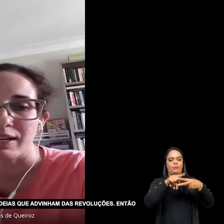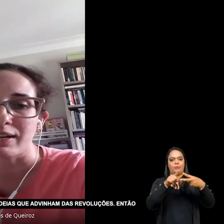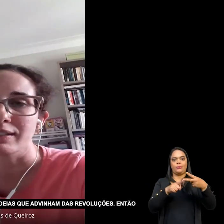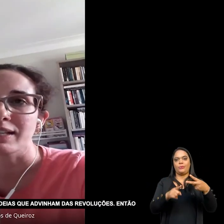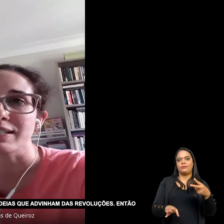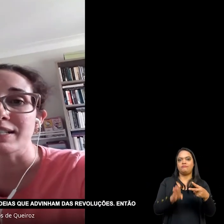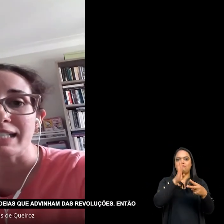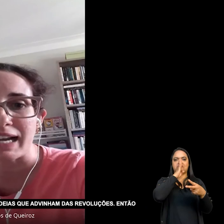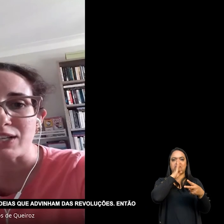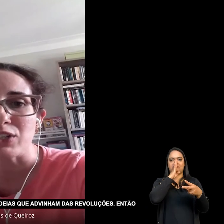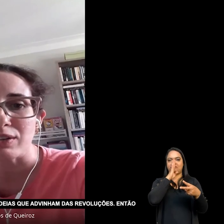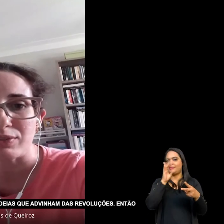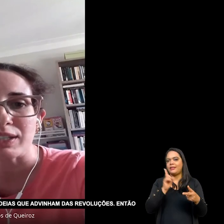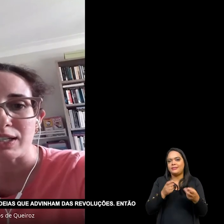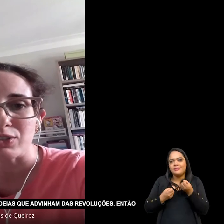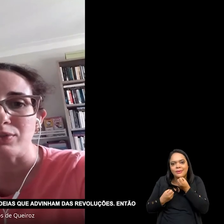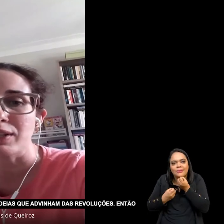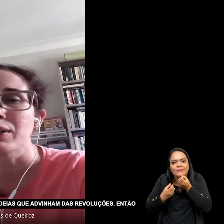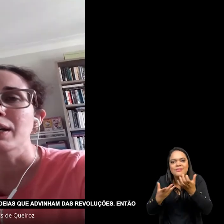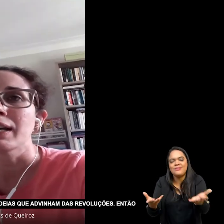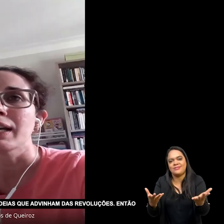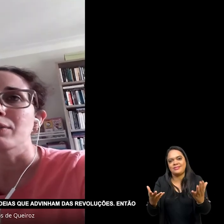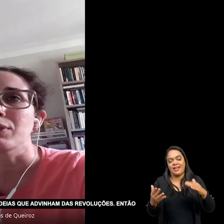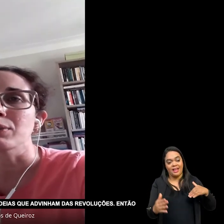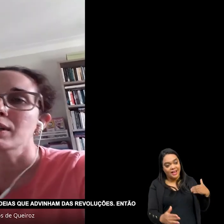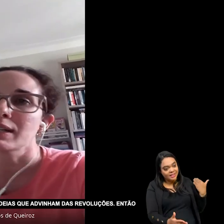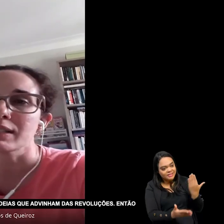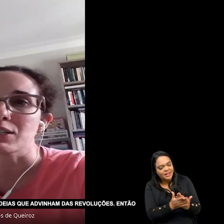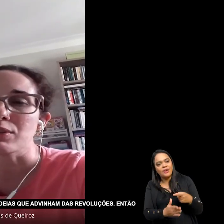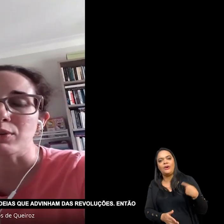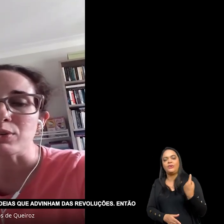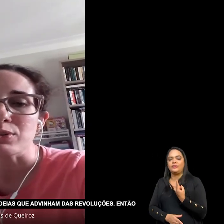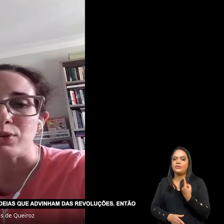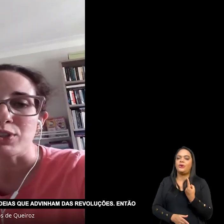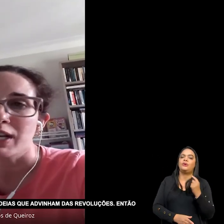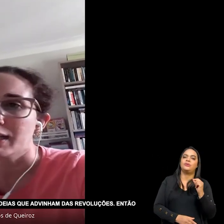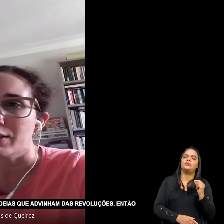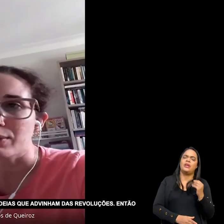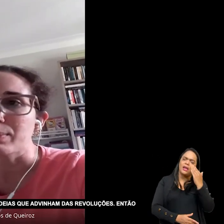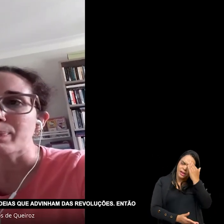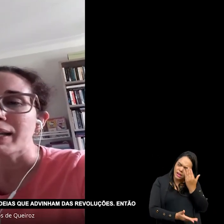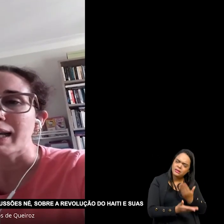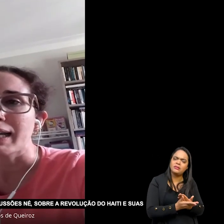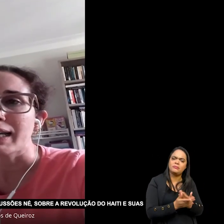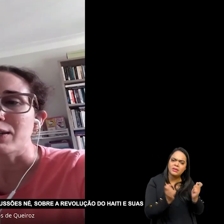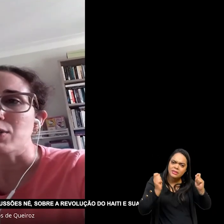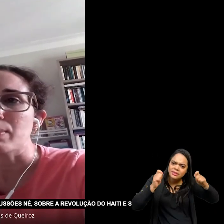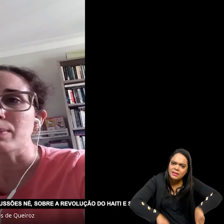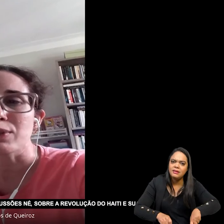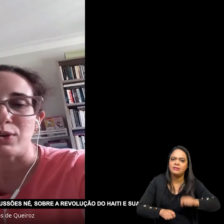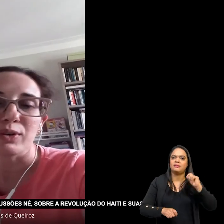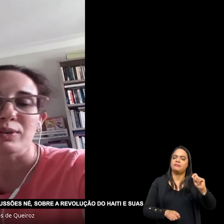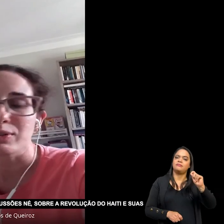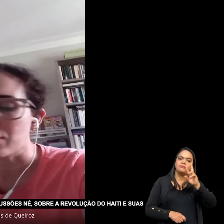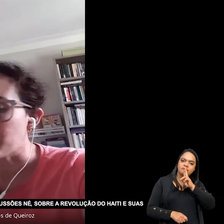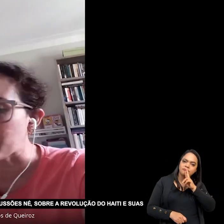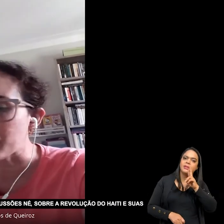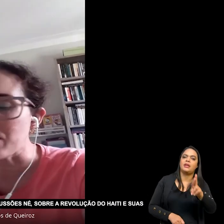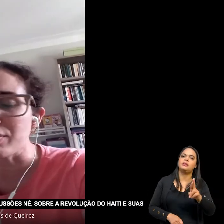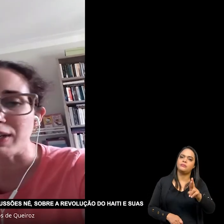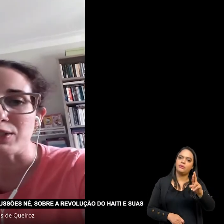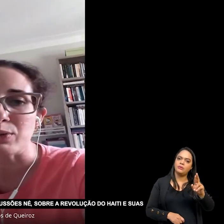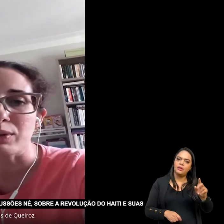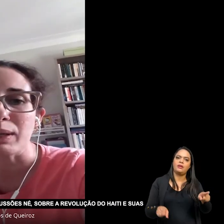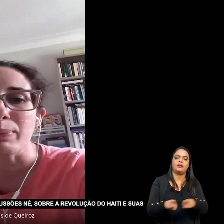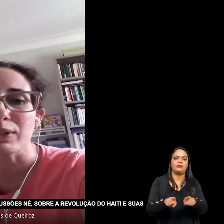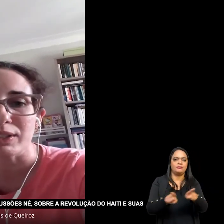dessas ideias Que adivinham Vindas revoluções Então Só falo